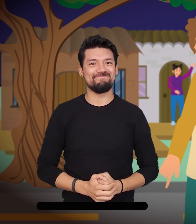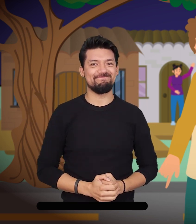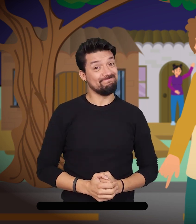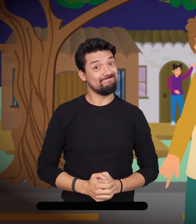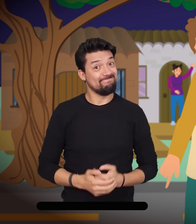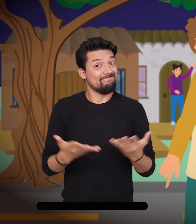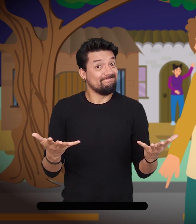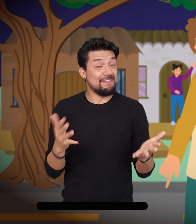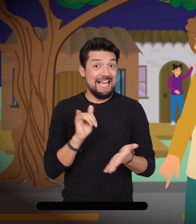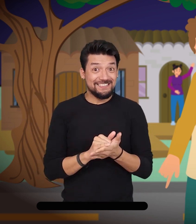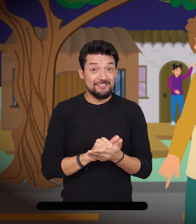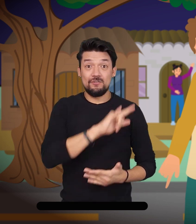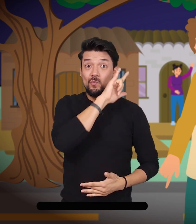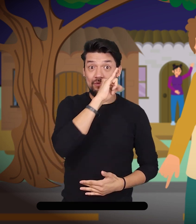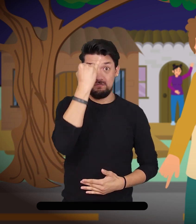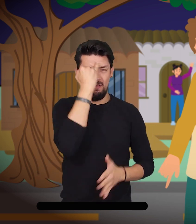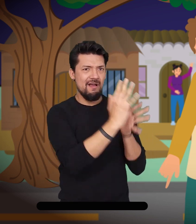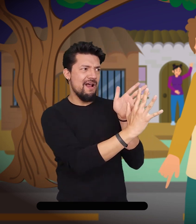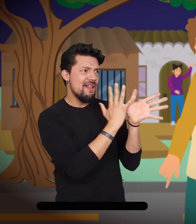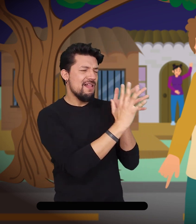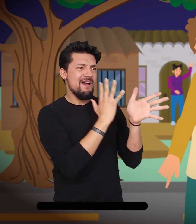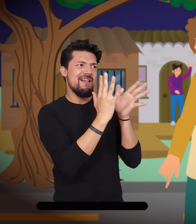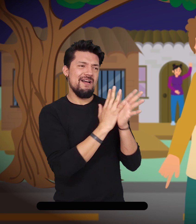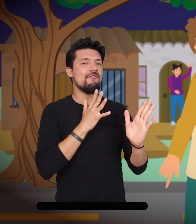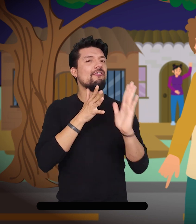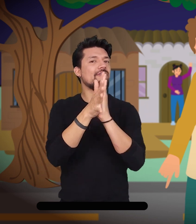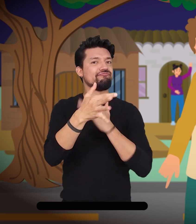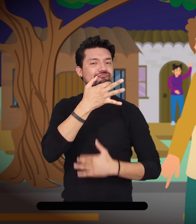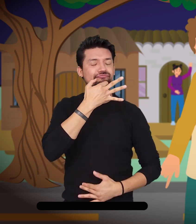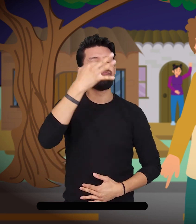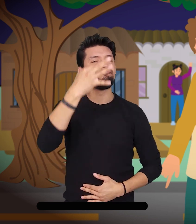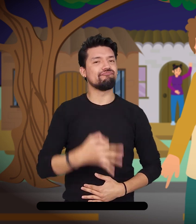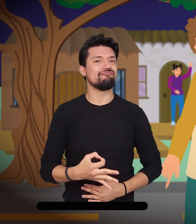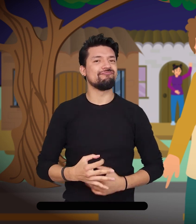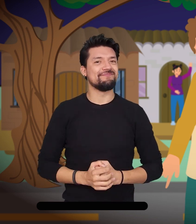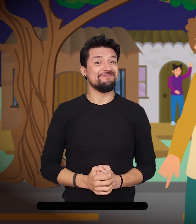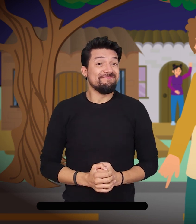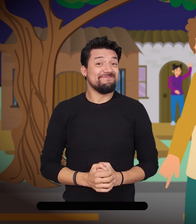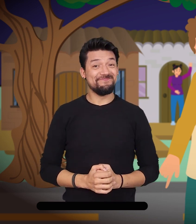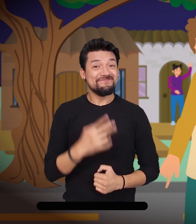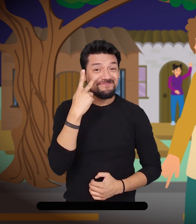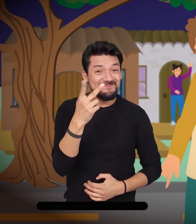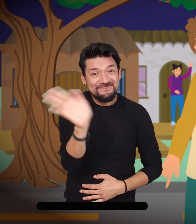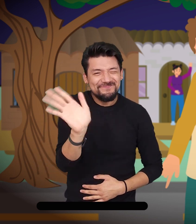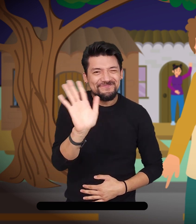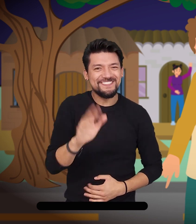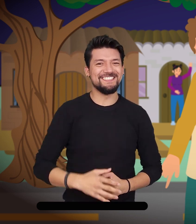Les cuento que esta historia me la contaron Hugo y Josué. Y todo es cierto. Nos vemos. Chao.